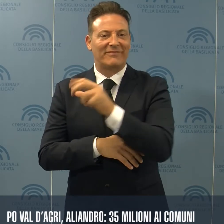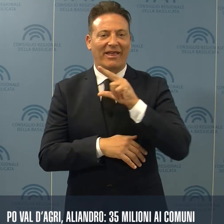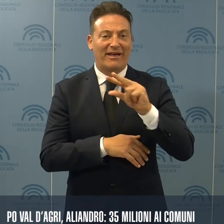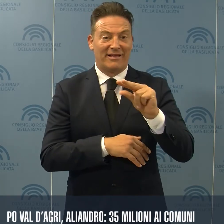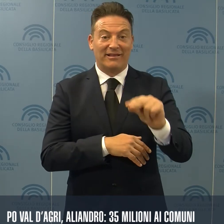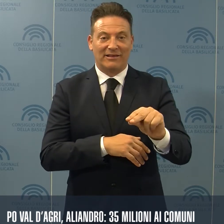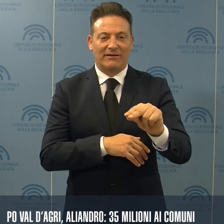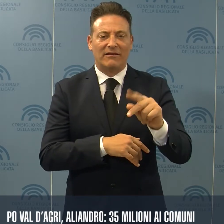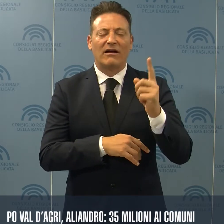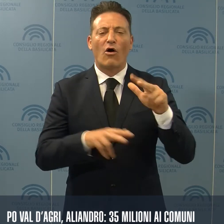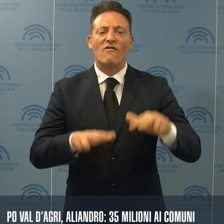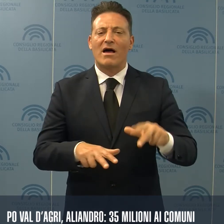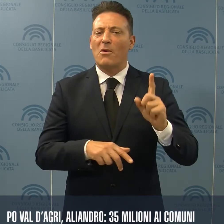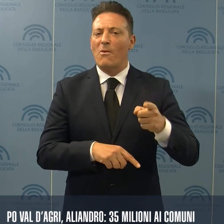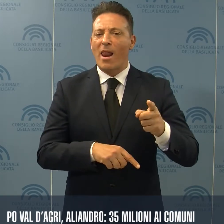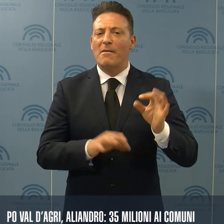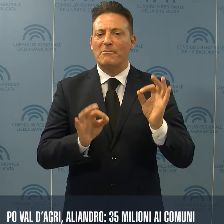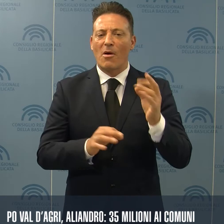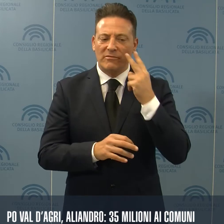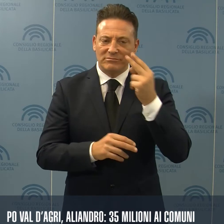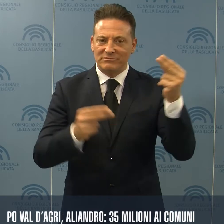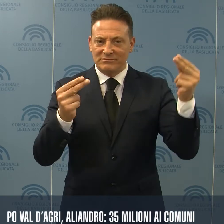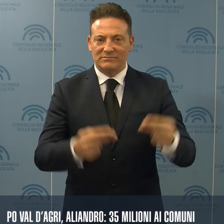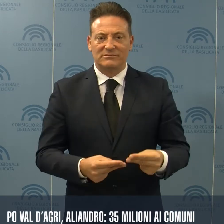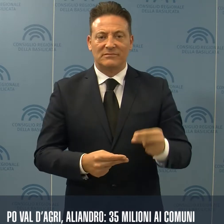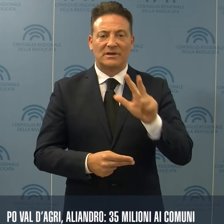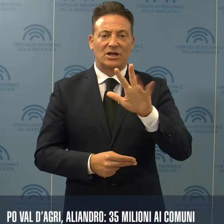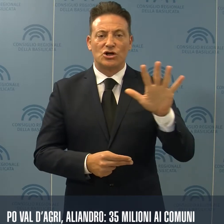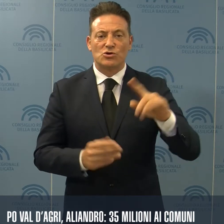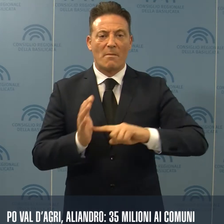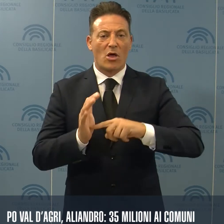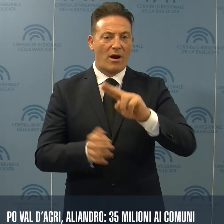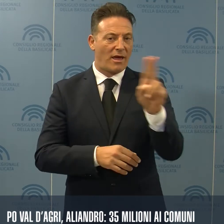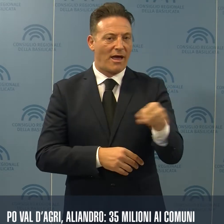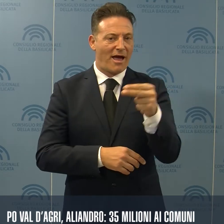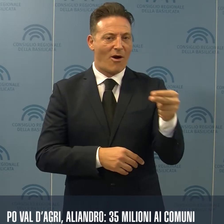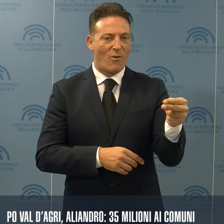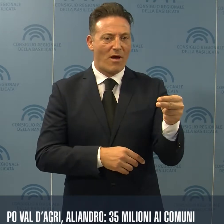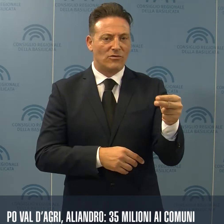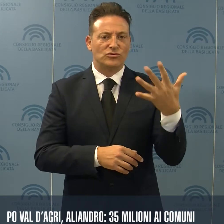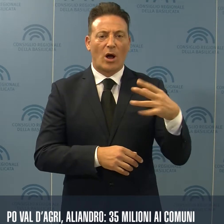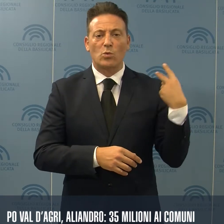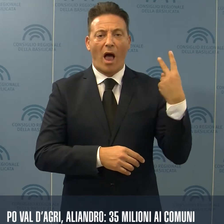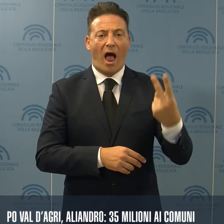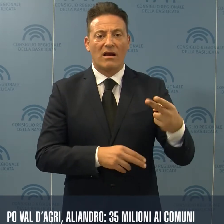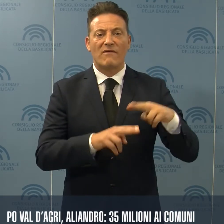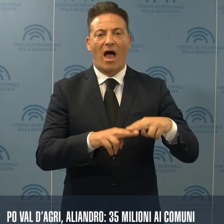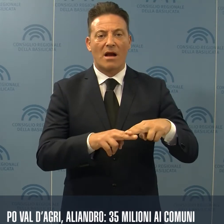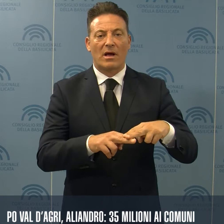con la conferma della somma di 35 milioni di euro fermi da due anni aspettanti